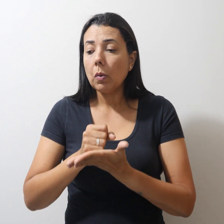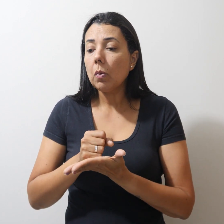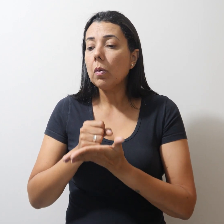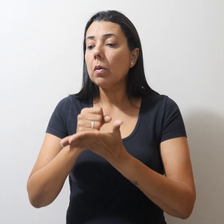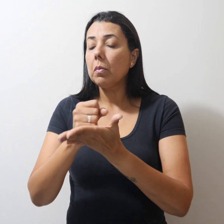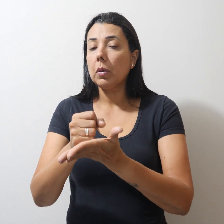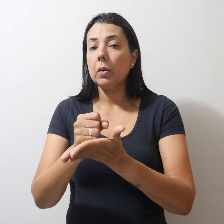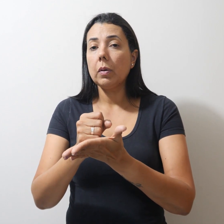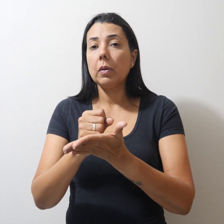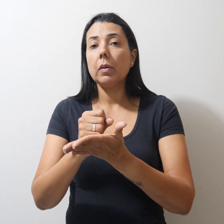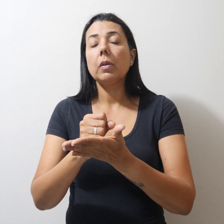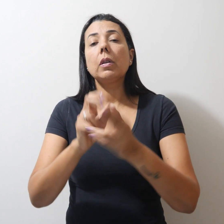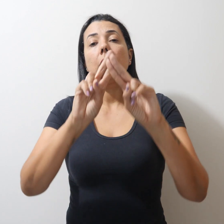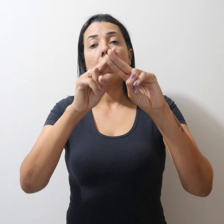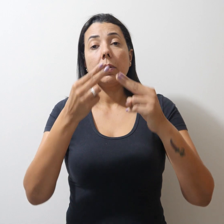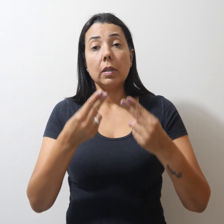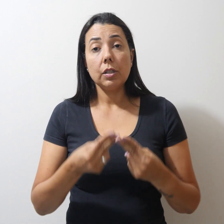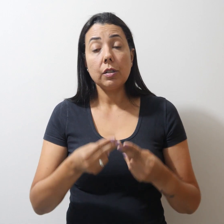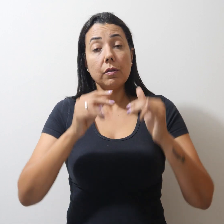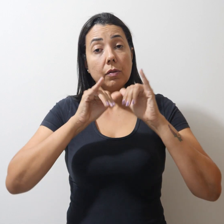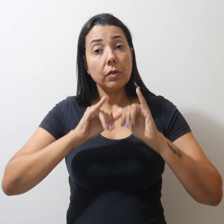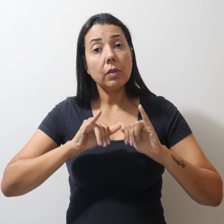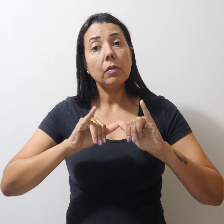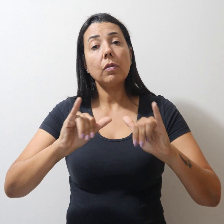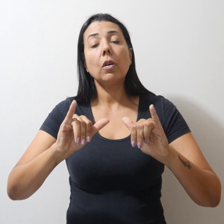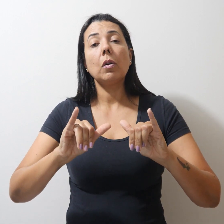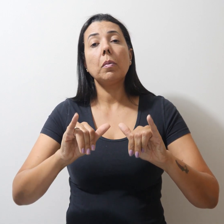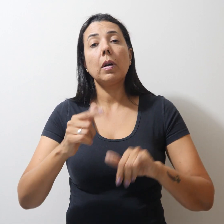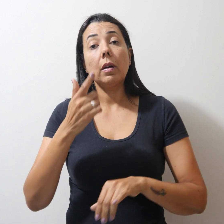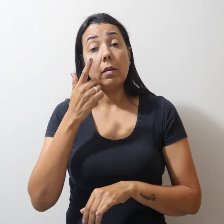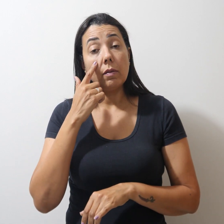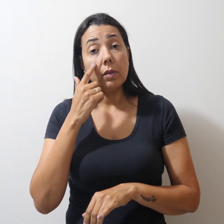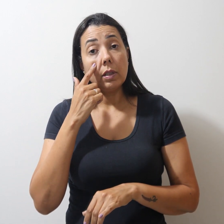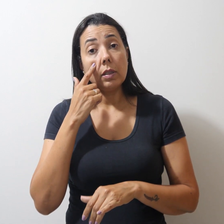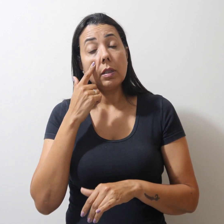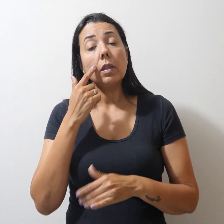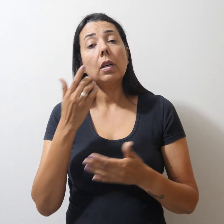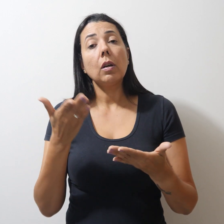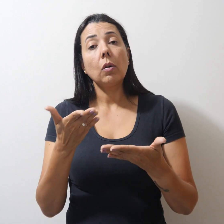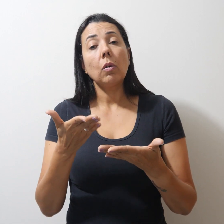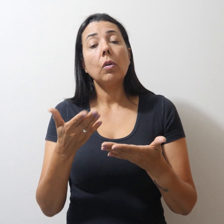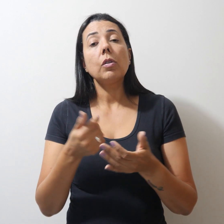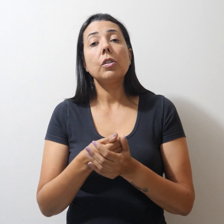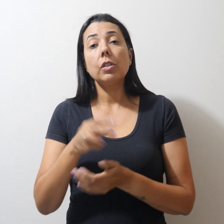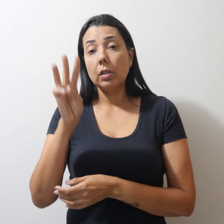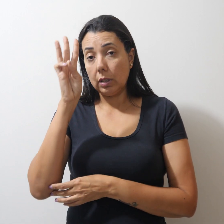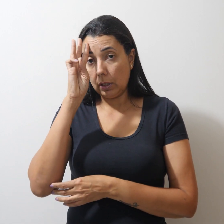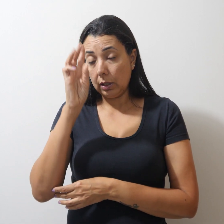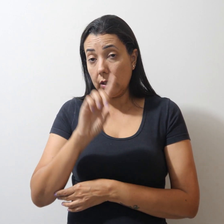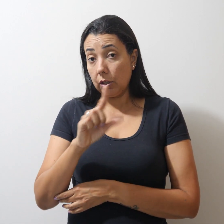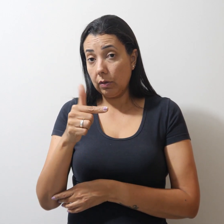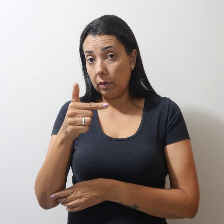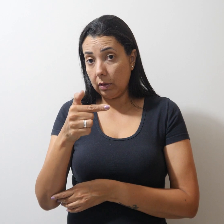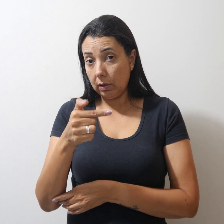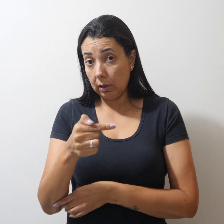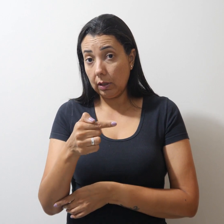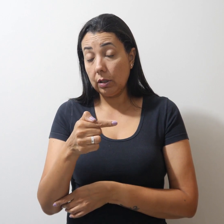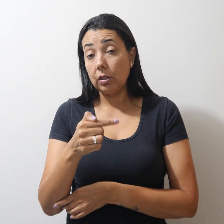CLDF informa que está prevista sessão hoje, terça-feira 27, e amanhã,